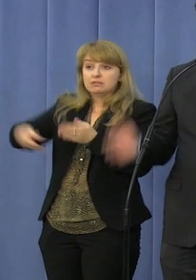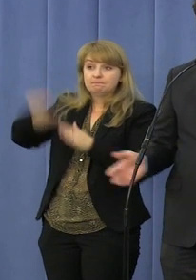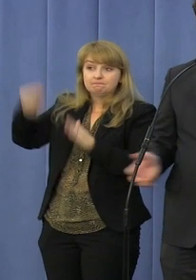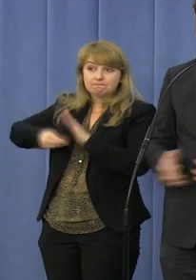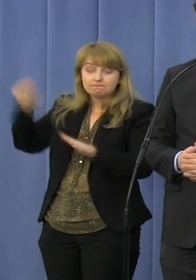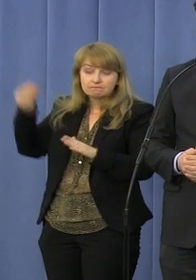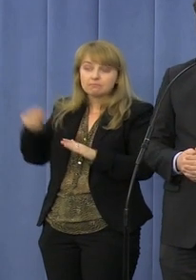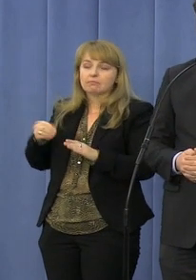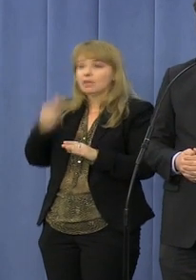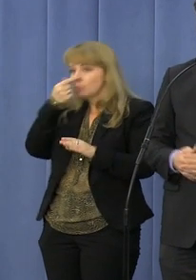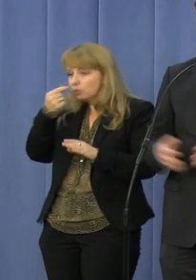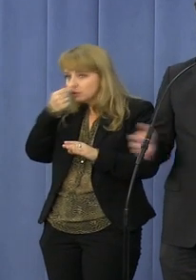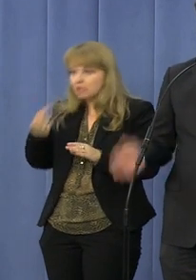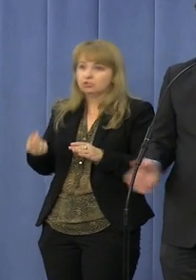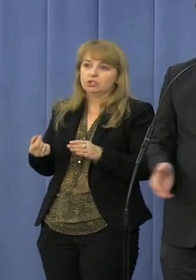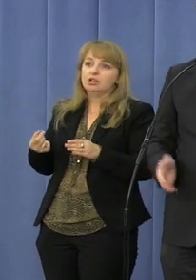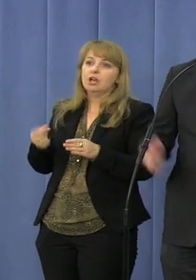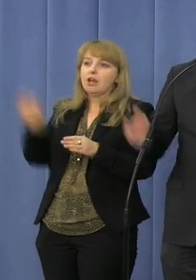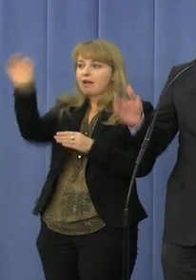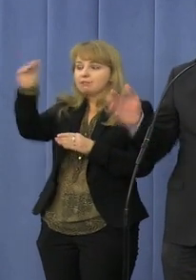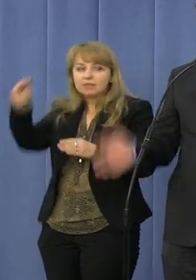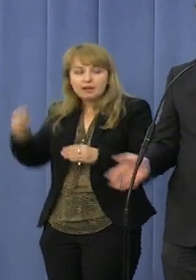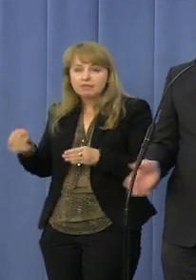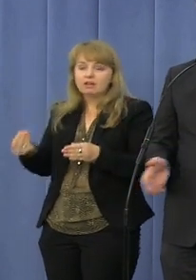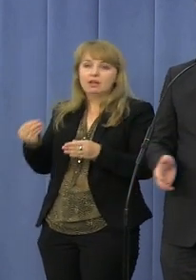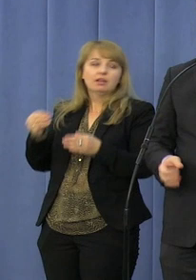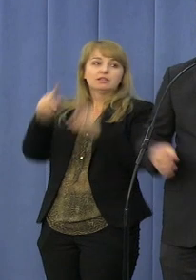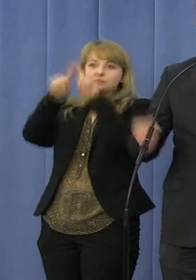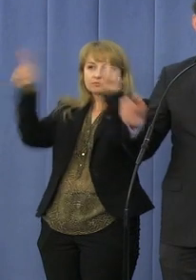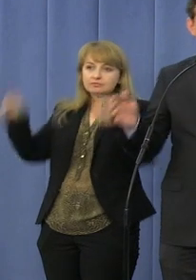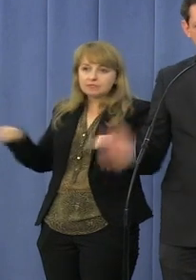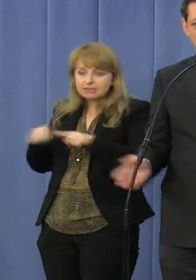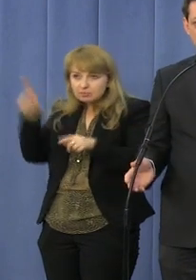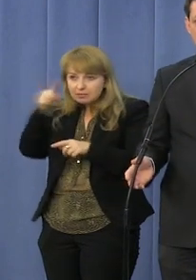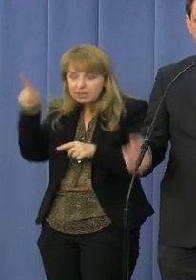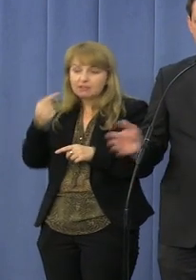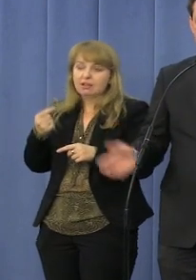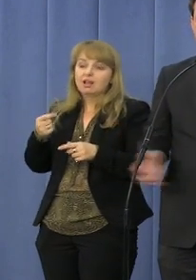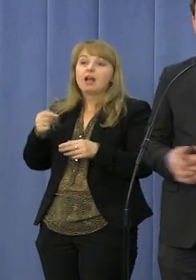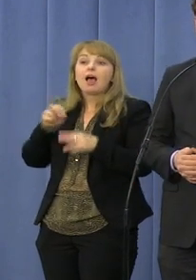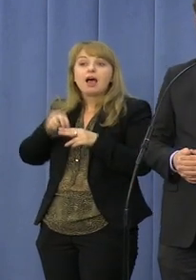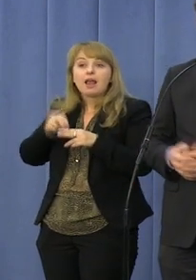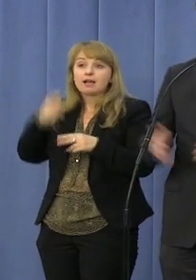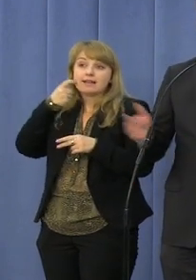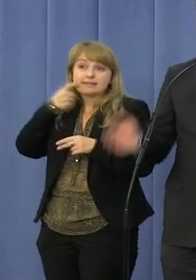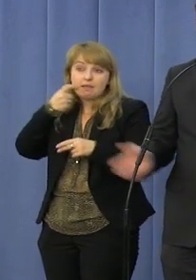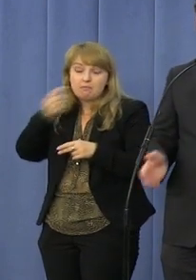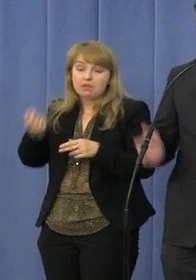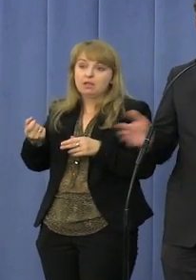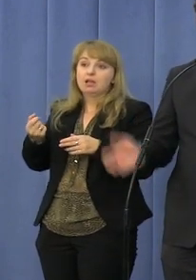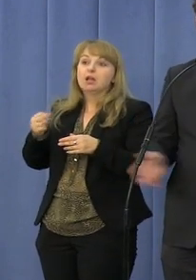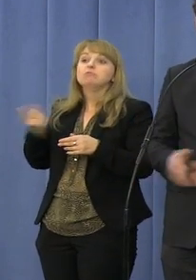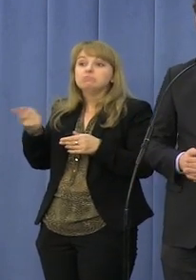z chusteczkami higienicznymi, z kredą, z tablicami magnetycznymi, z dentystą, tak, ze stomatologiem, z